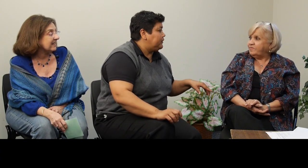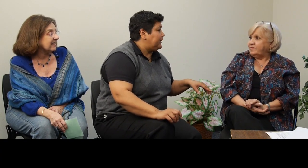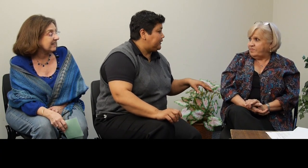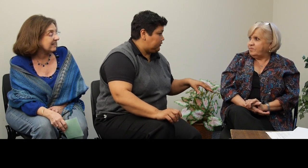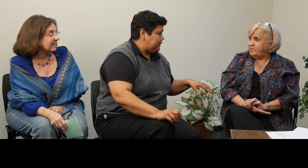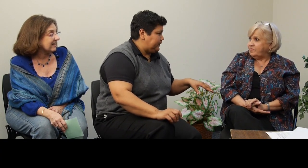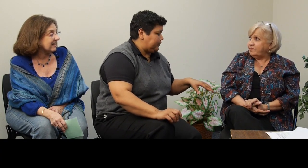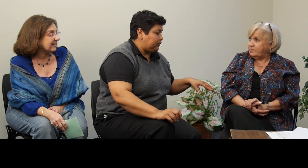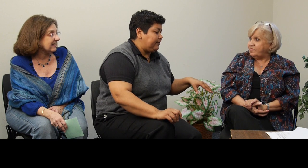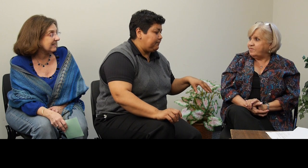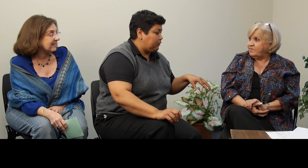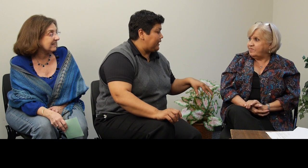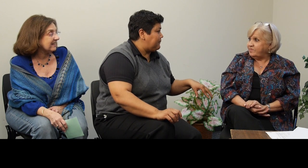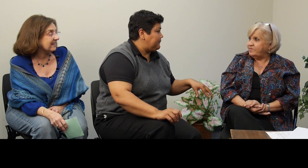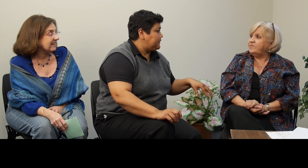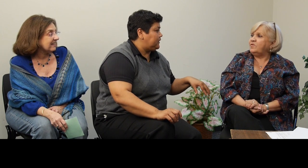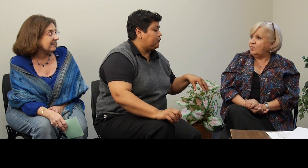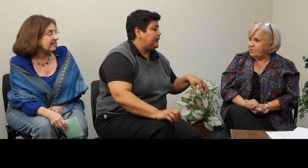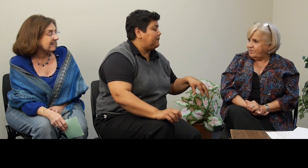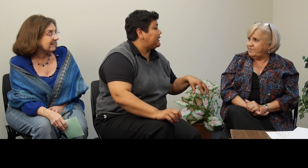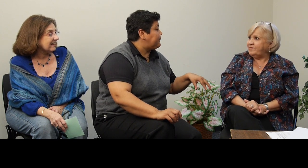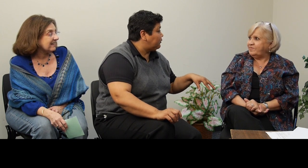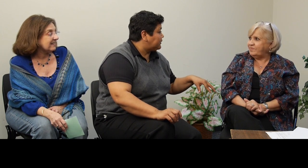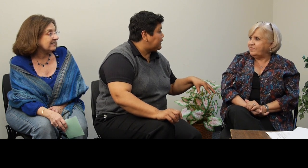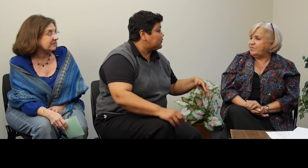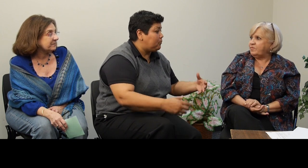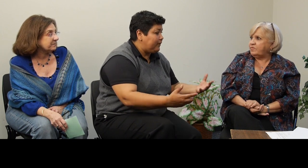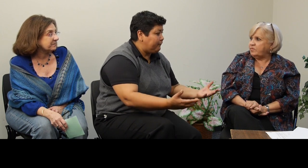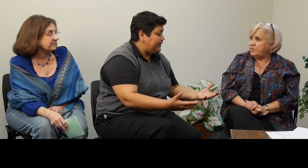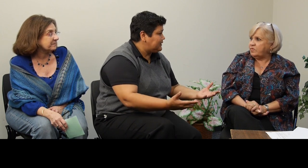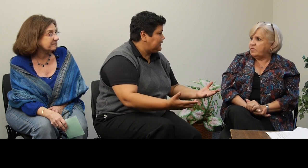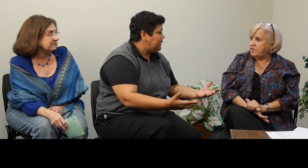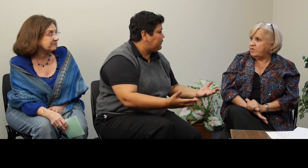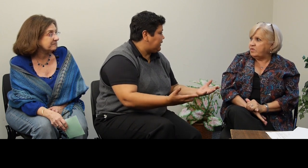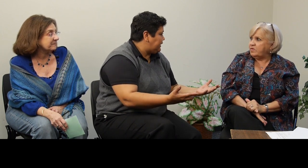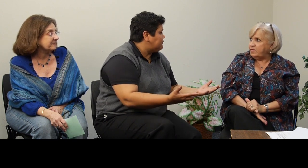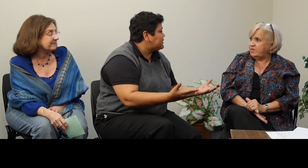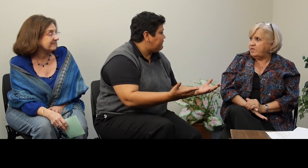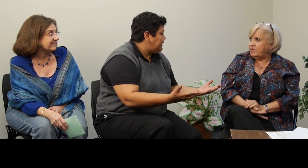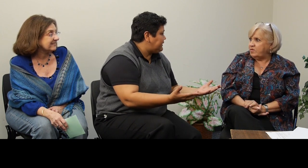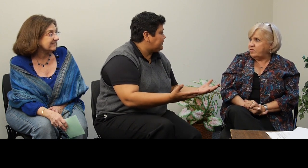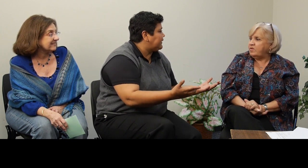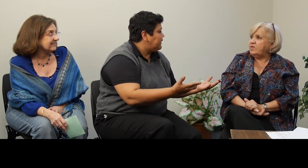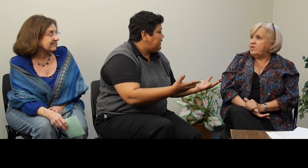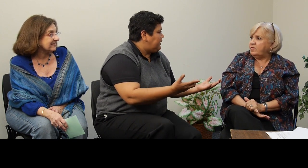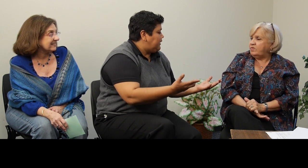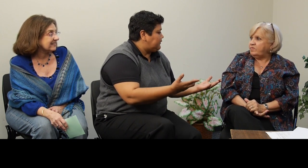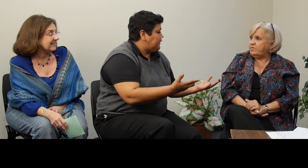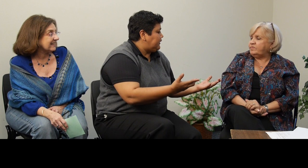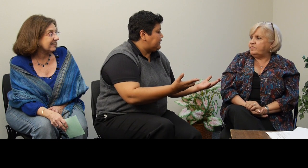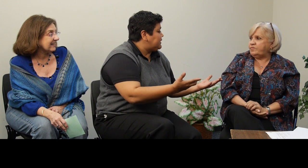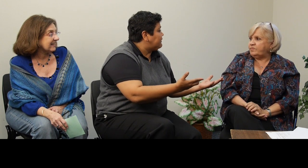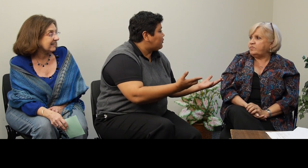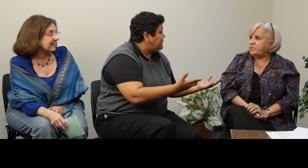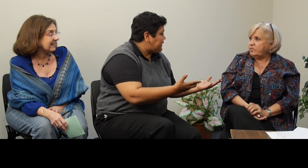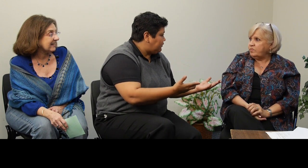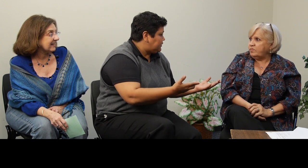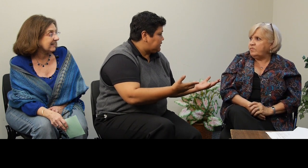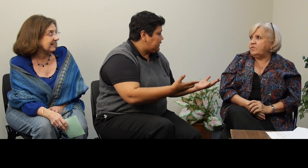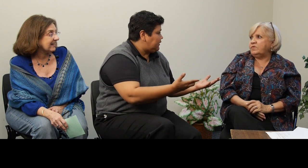soy la directora del programa, y estoy aquí para preguntarles cómo le fue la cita porque queremos saber, recibir comentarios de